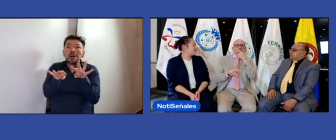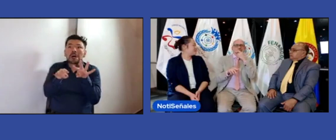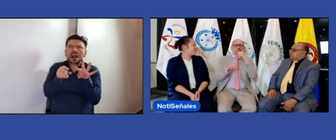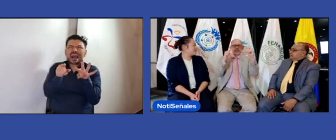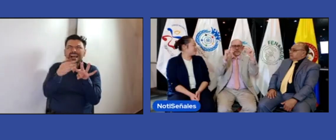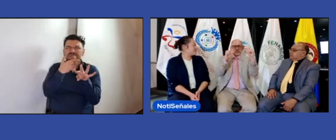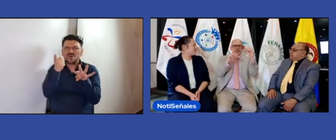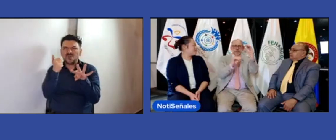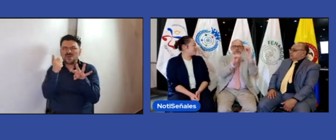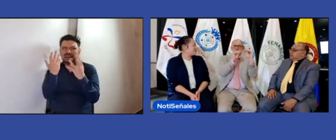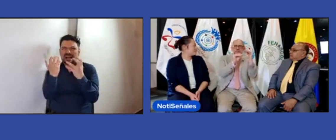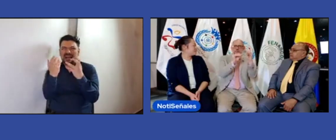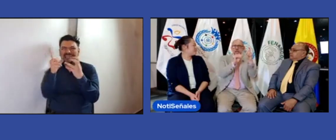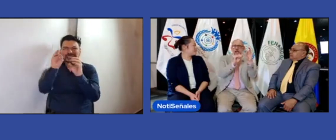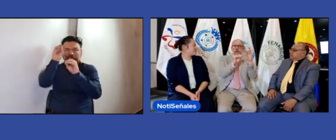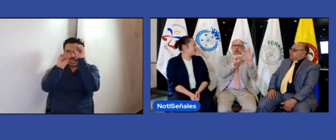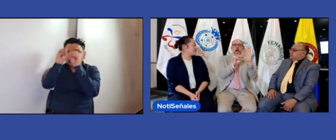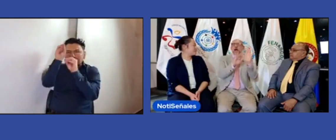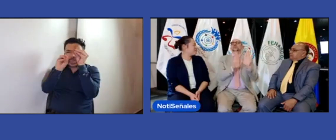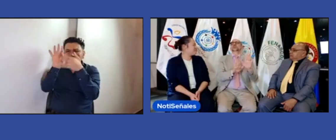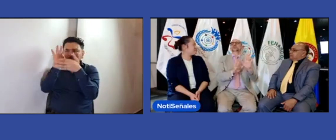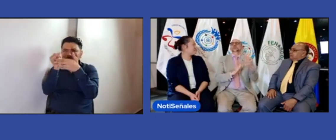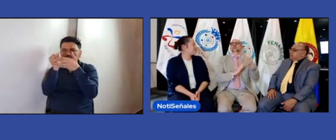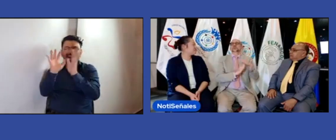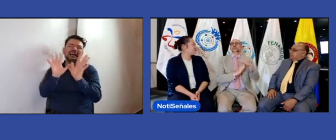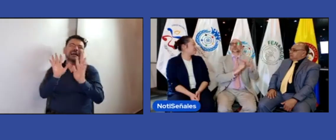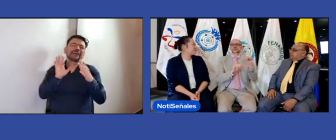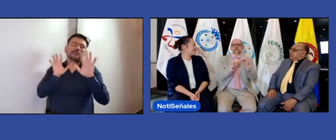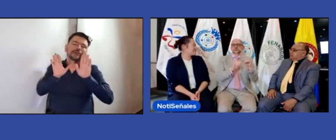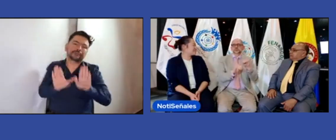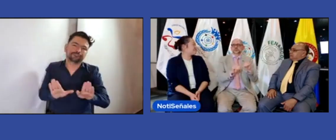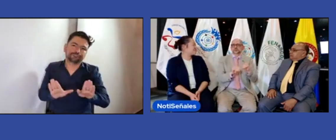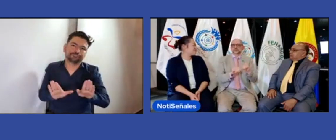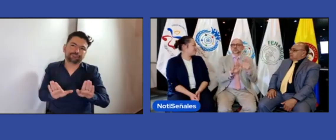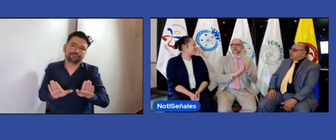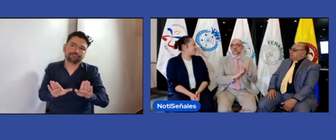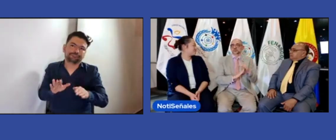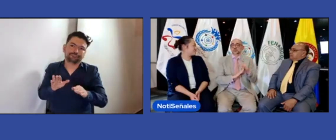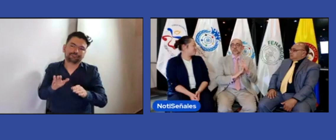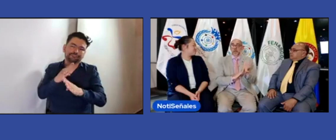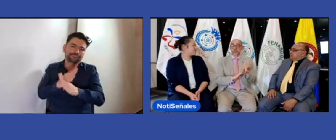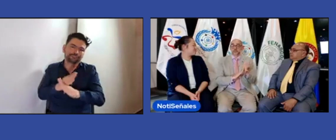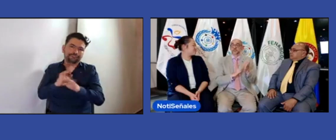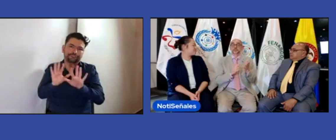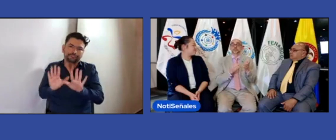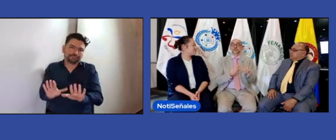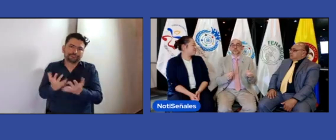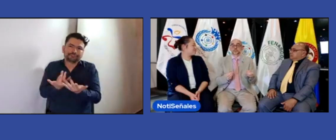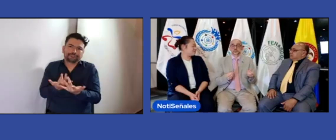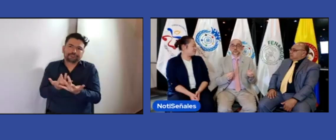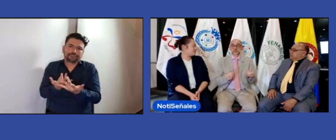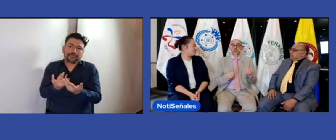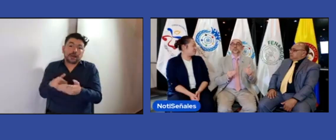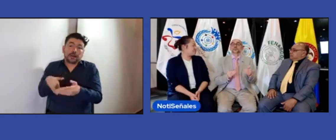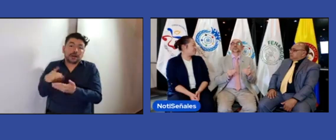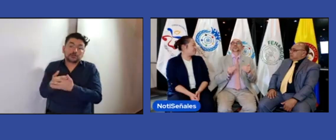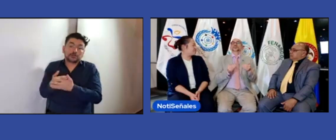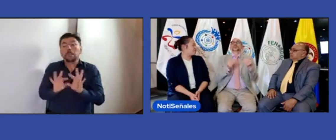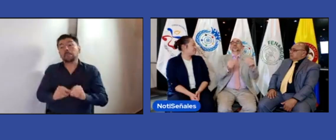pues, causó ese cuestionamiento en ese momento en Sudáfrica para empezar a pensar si se tenía o no